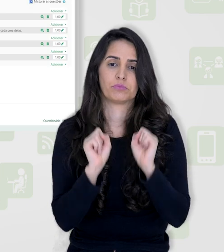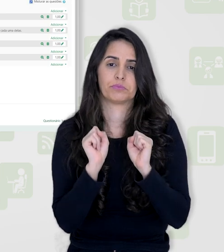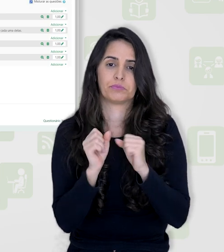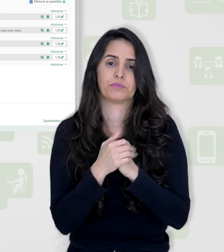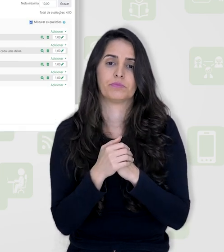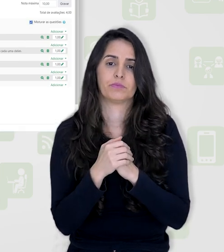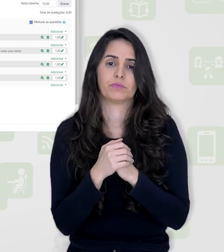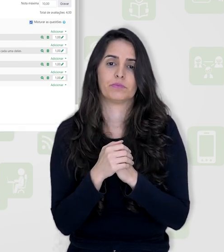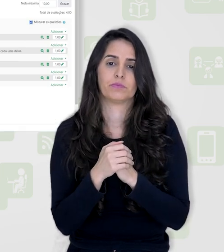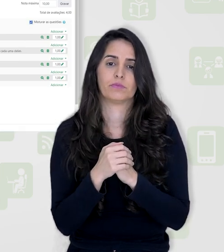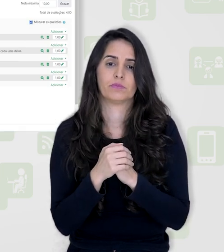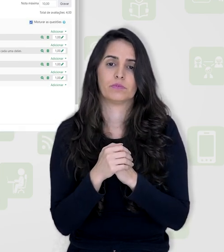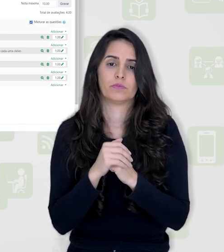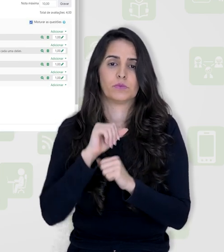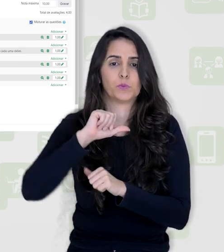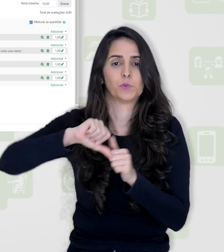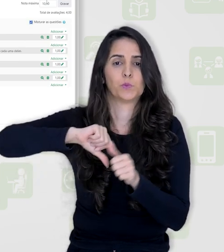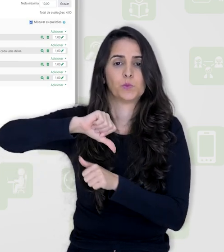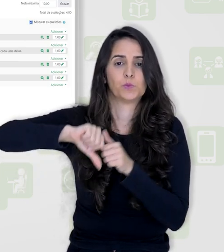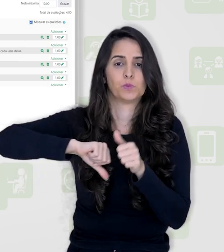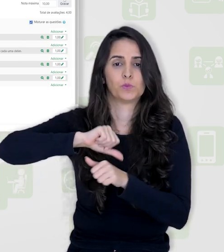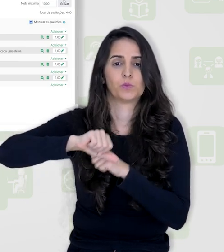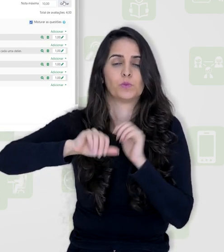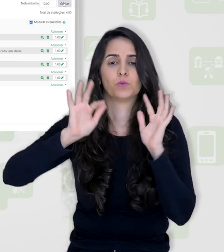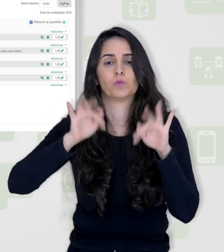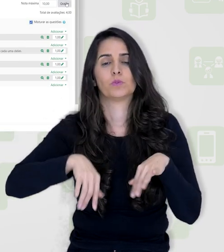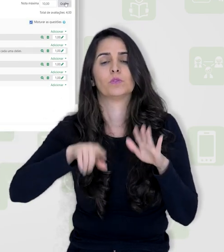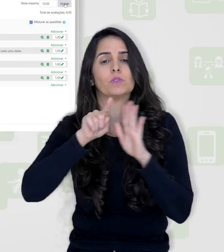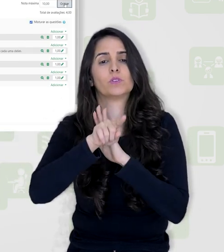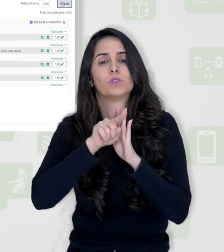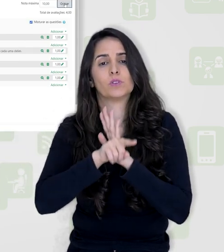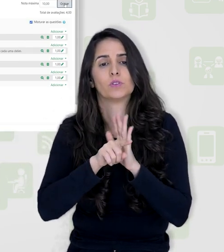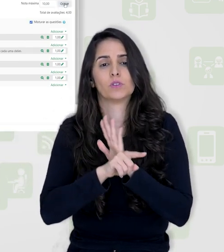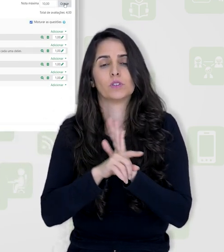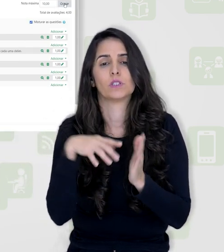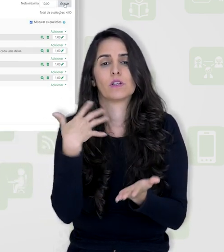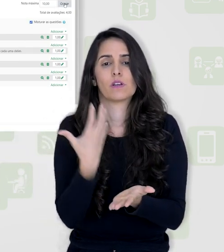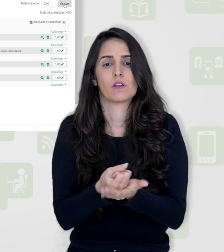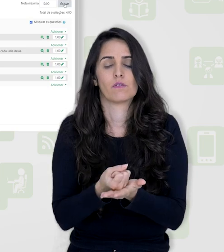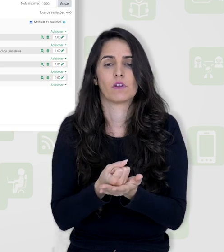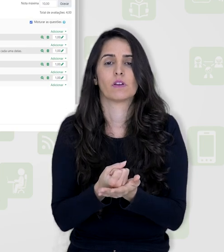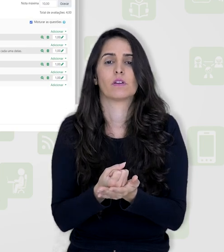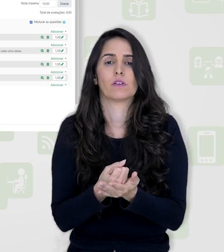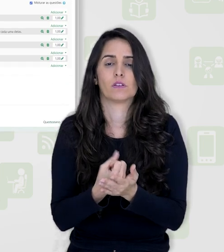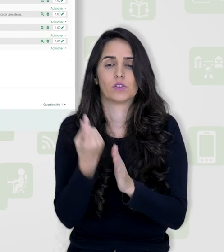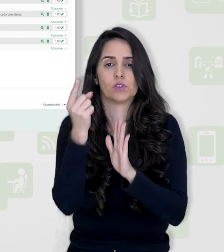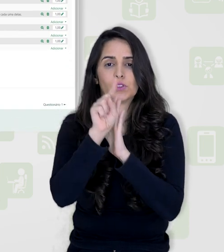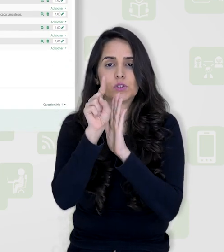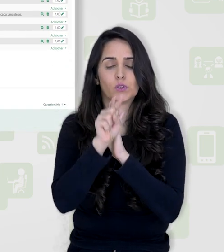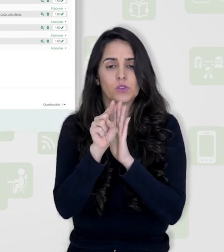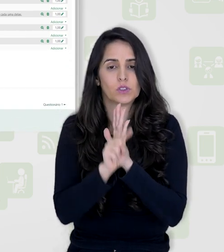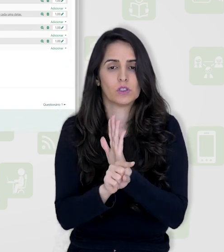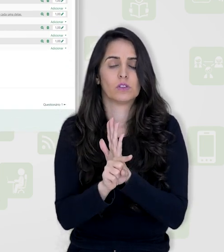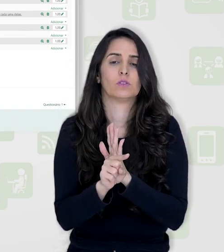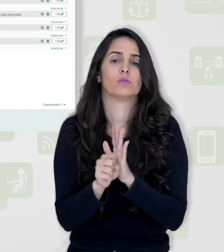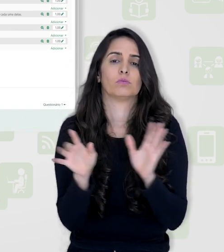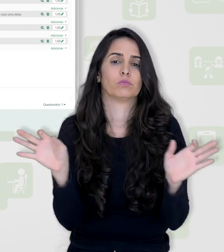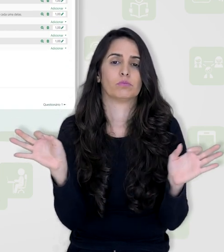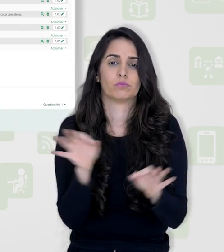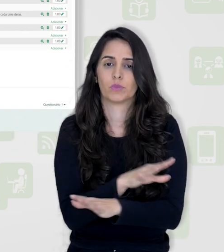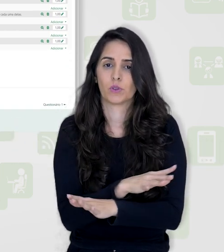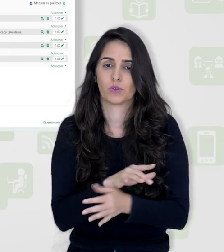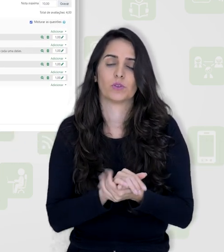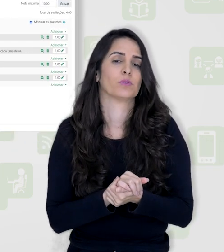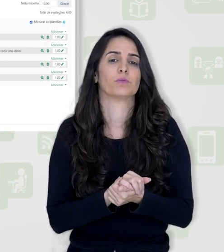questões. E ao fazer todas as alterações, eu vou finalizar o meu questionário, vou gravar. E o meu questionário então